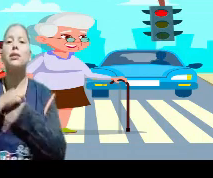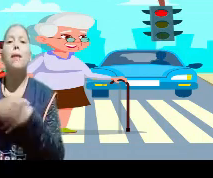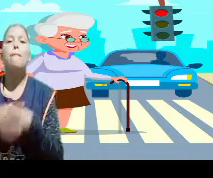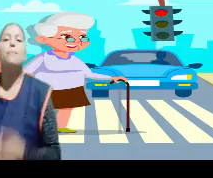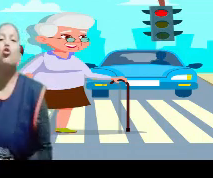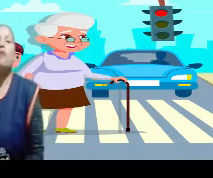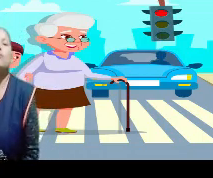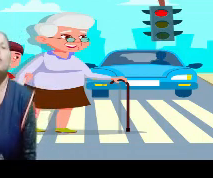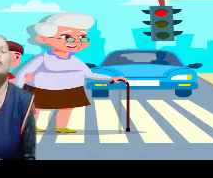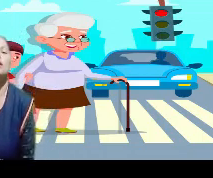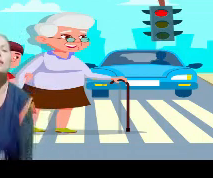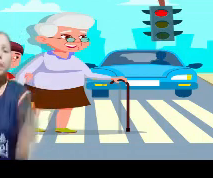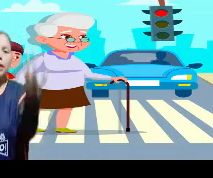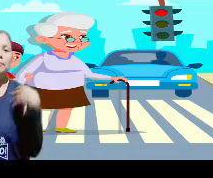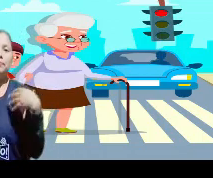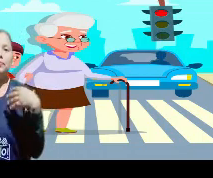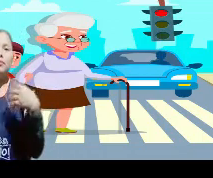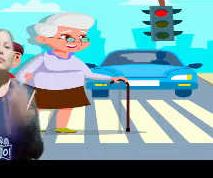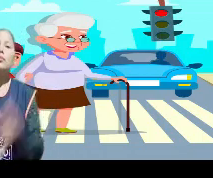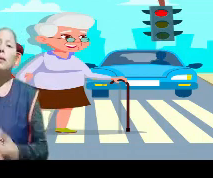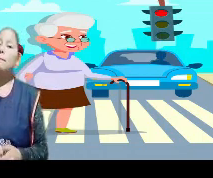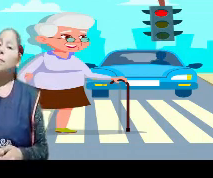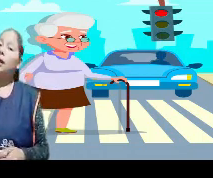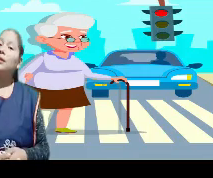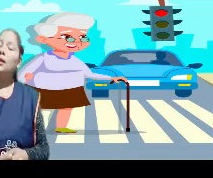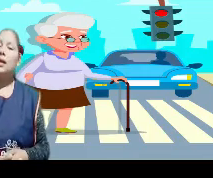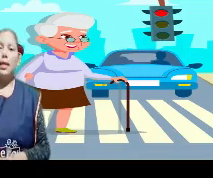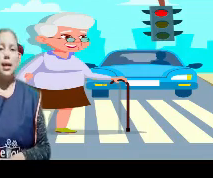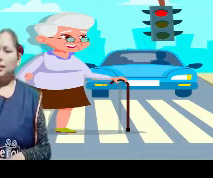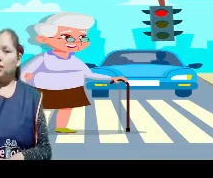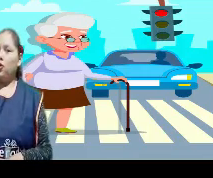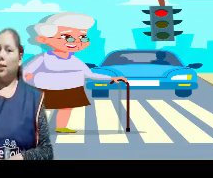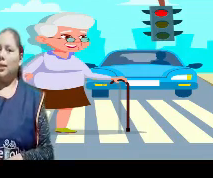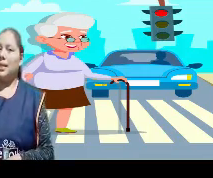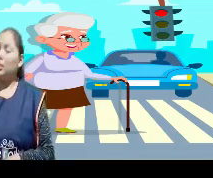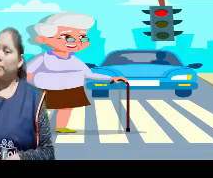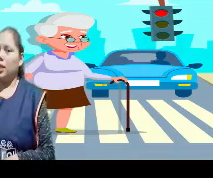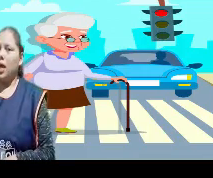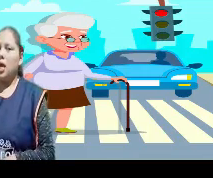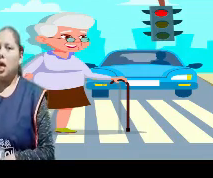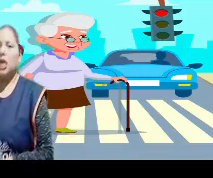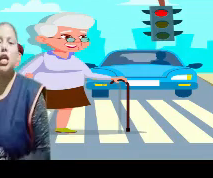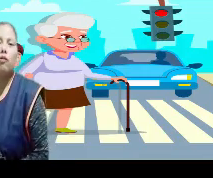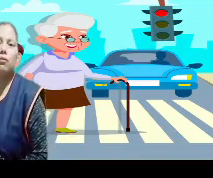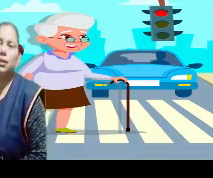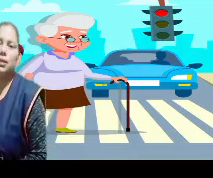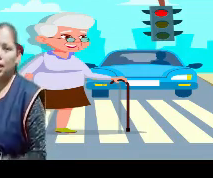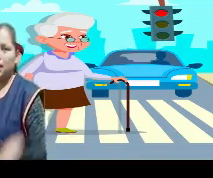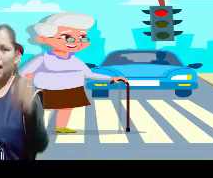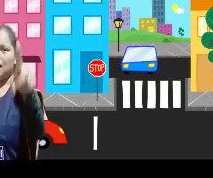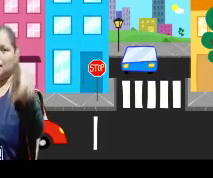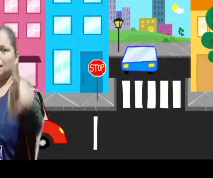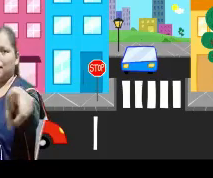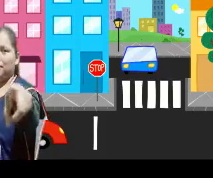antes, nos vamos a poner de pie para cantar la canción de despedida. Y lo vamos a